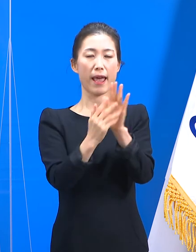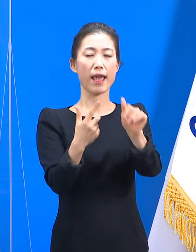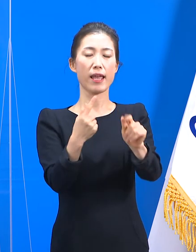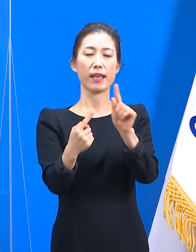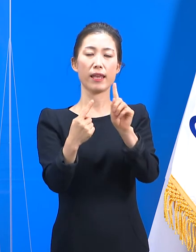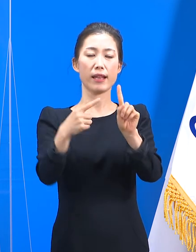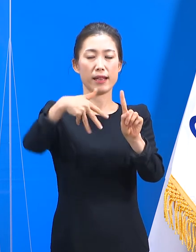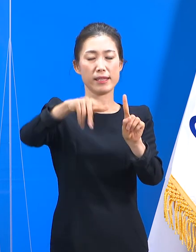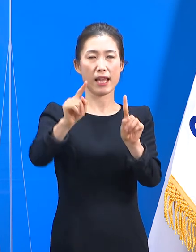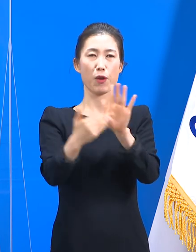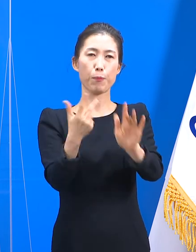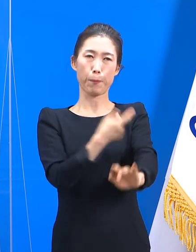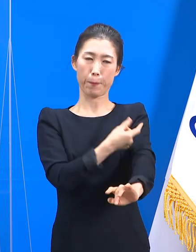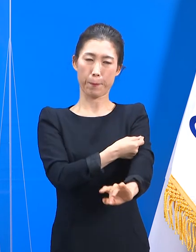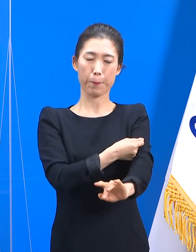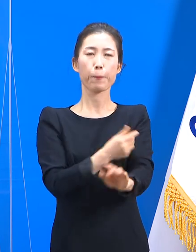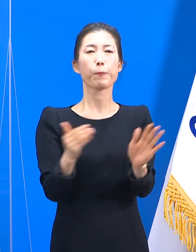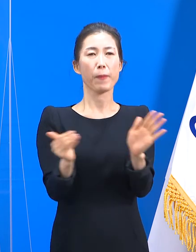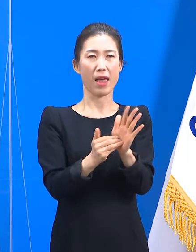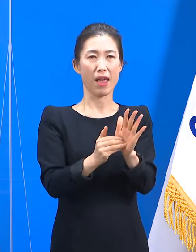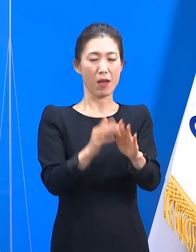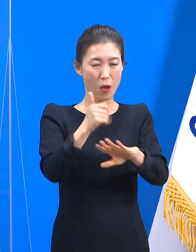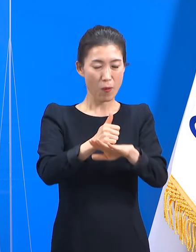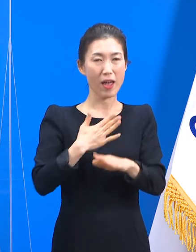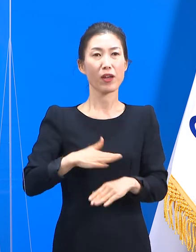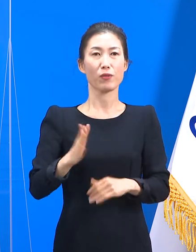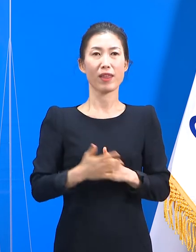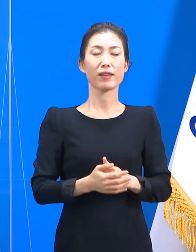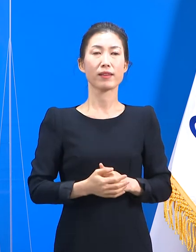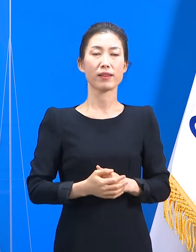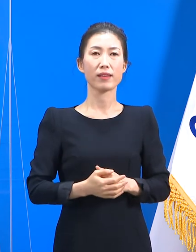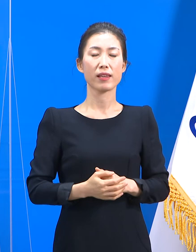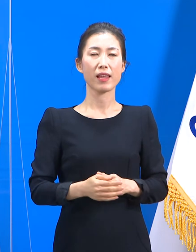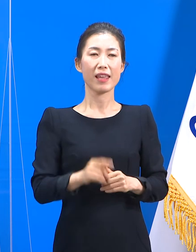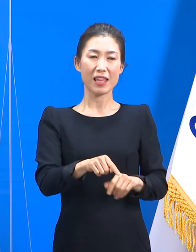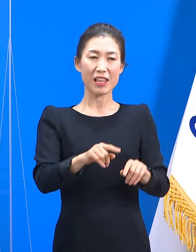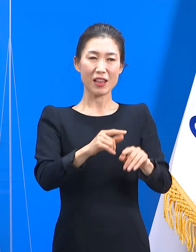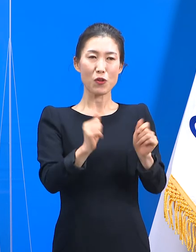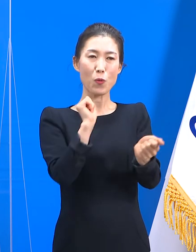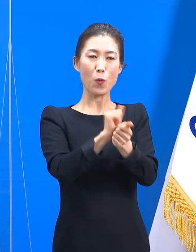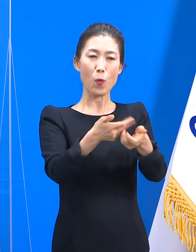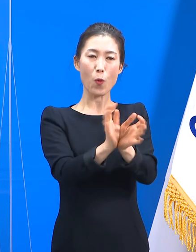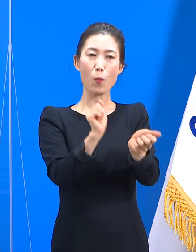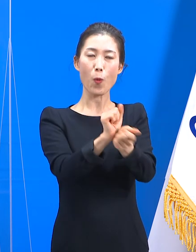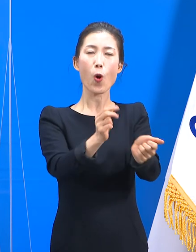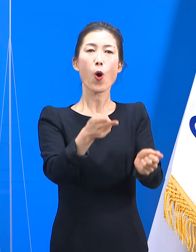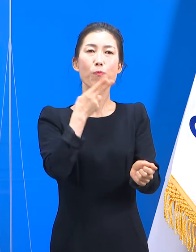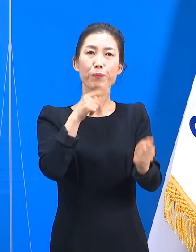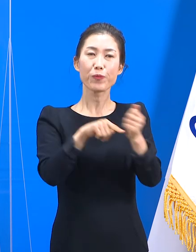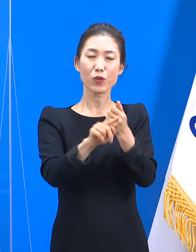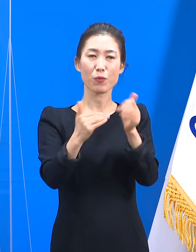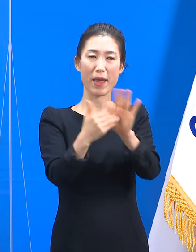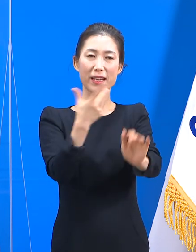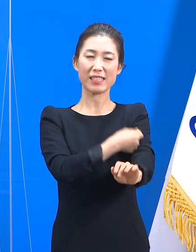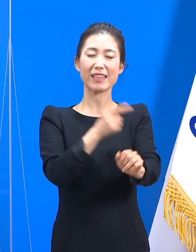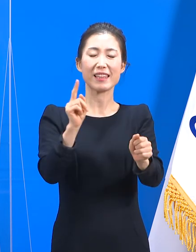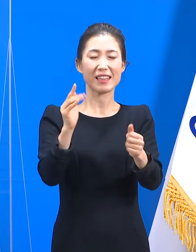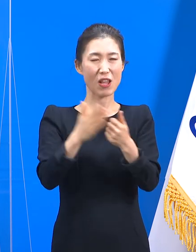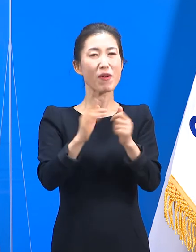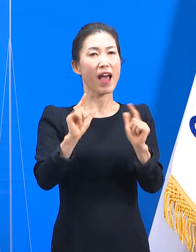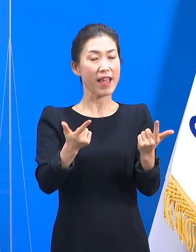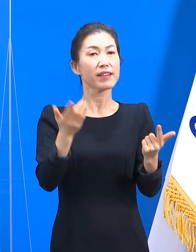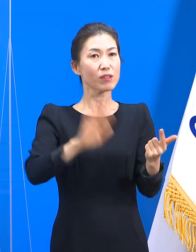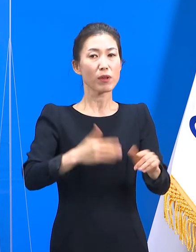접종을 완료했던 것으로 확인되었습니다. 100% 백신 효과라고 단정할 수 없겠지만 비슷한 현상이 다른